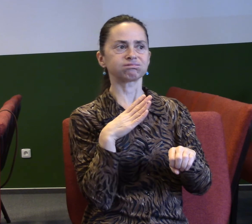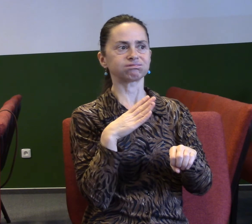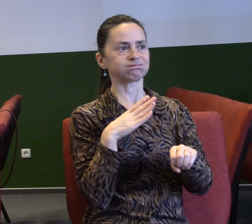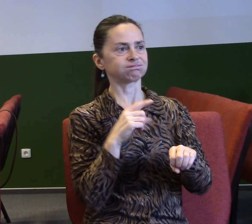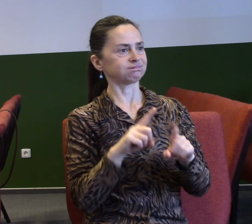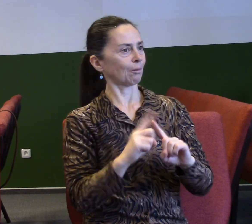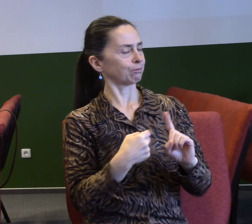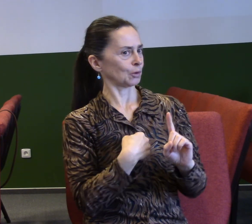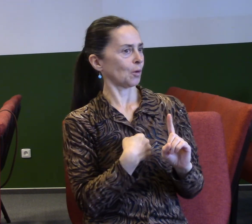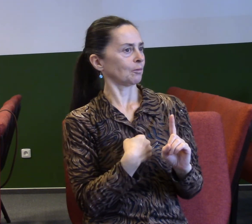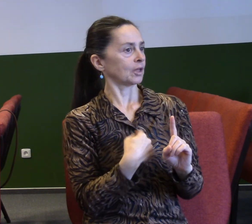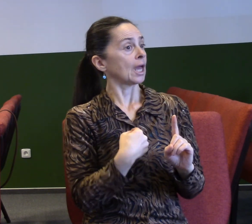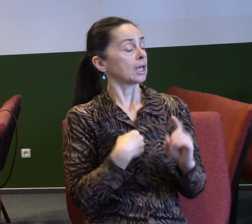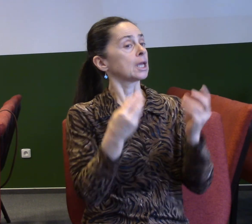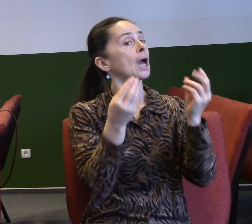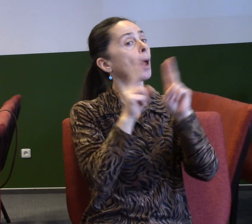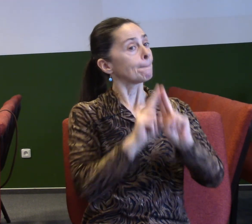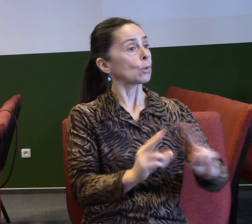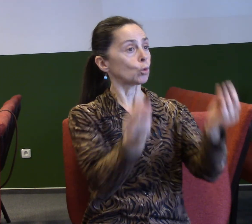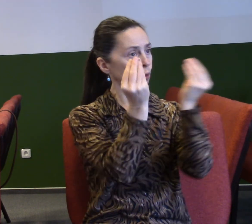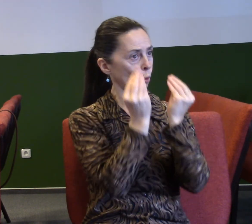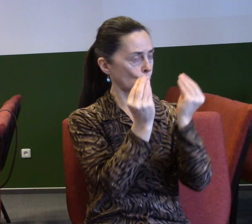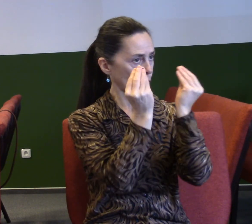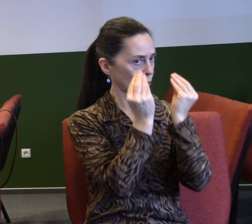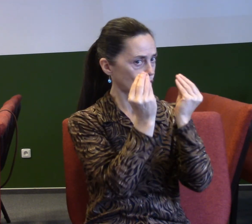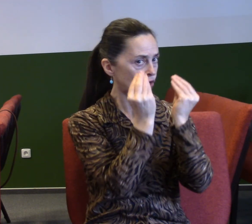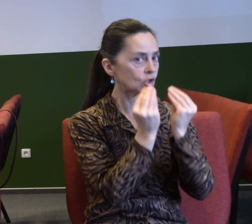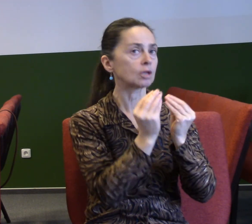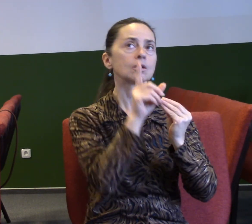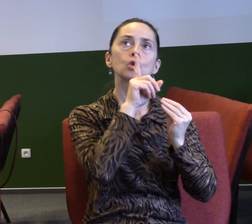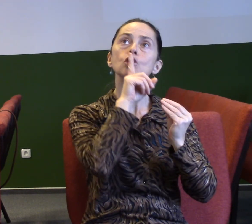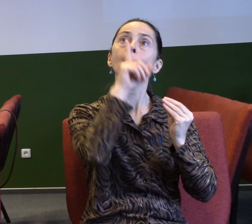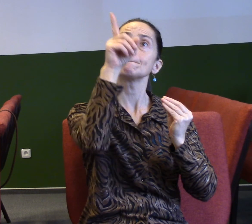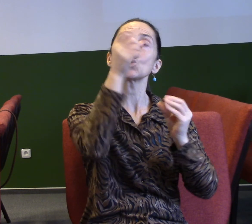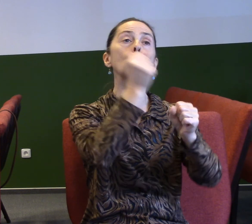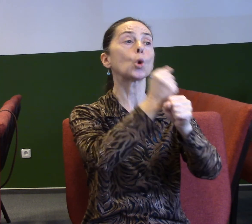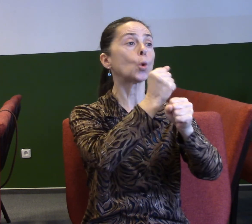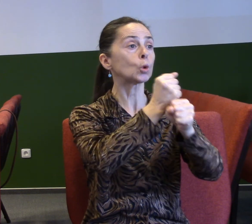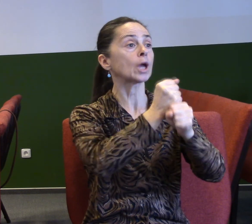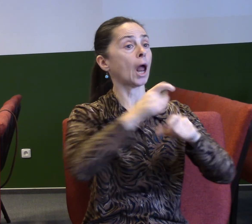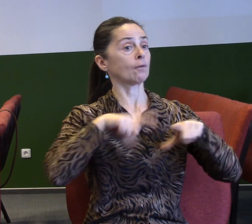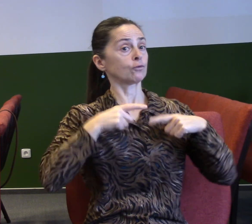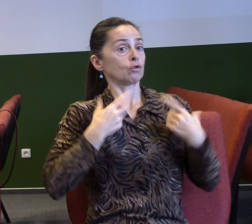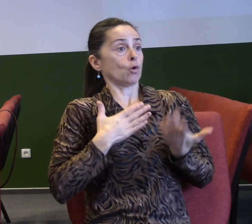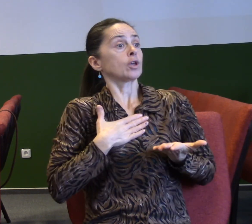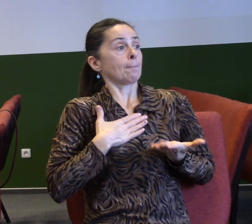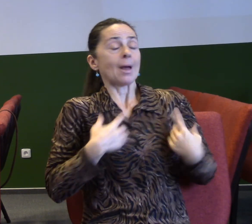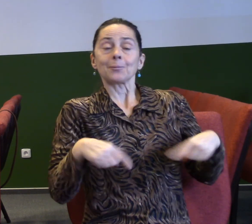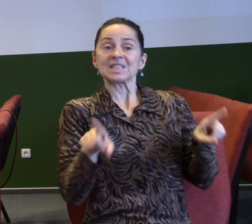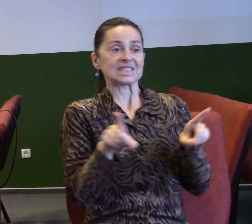se mohu učit, věřit tomu, že to pán Bůh udělal nejen v mém životě, ale že to udělal i v tvém životě. Že to udělal v